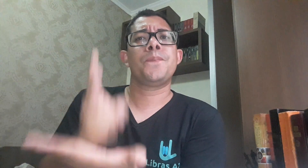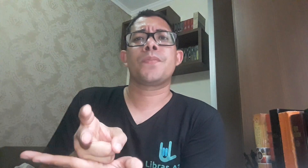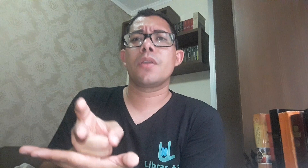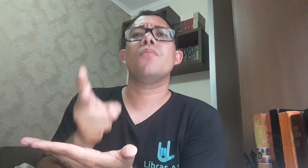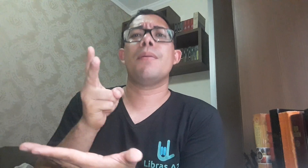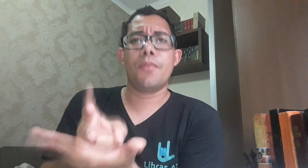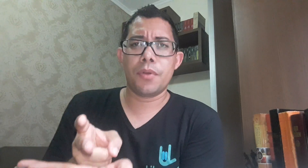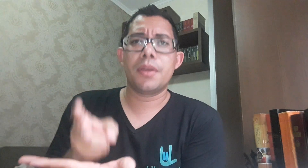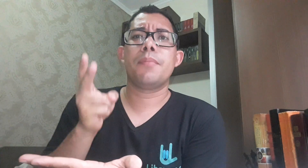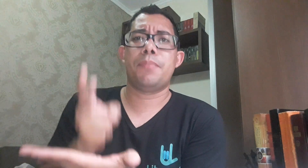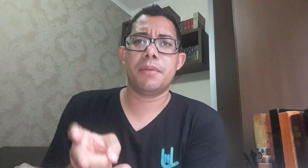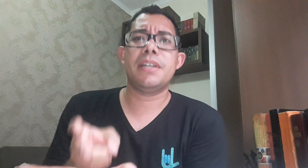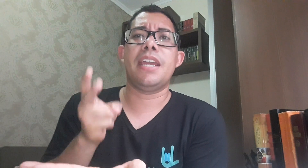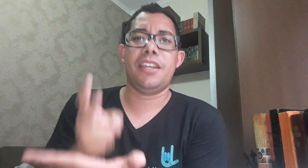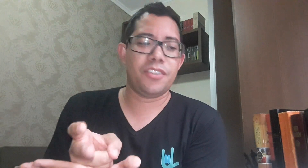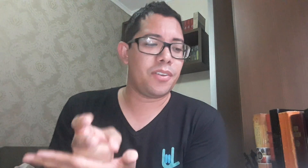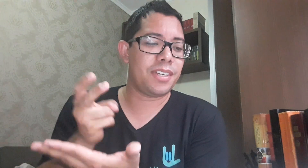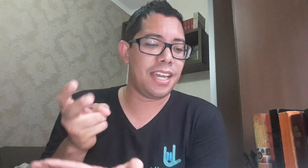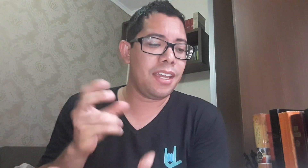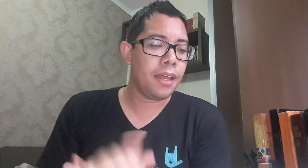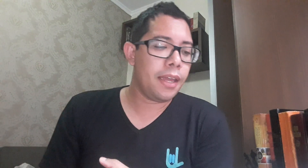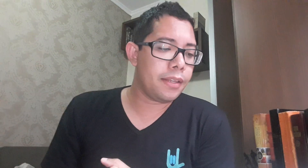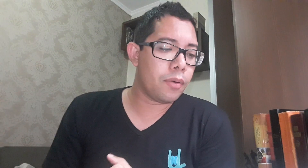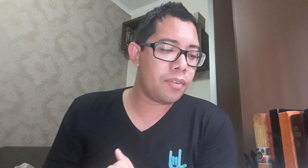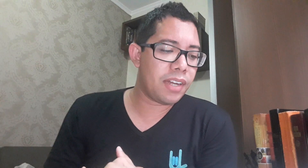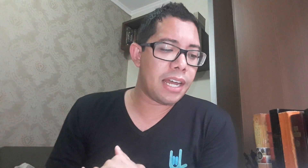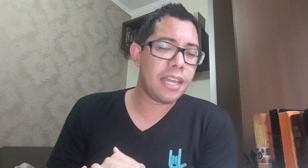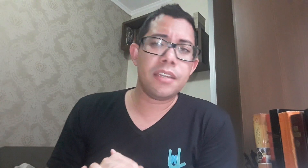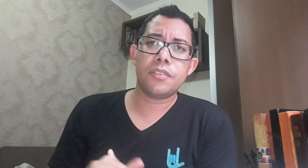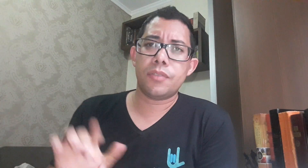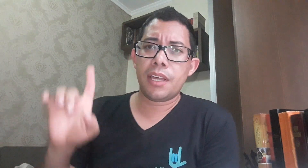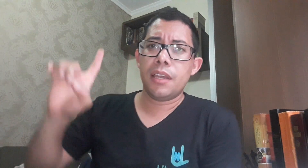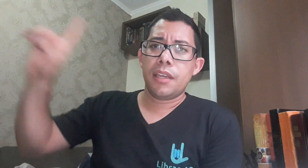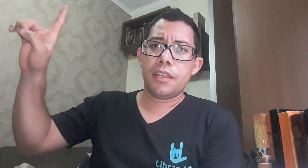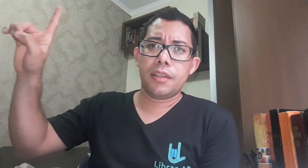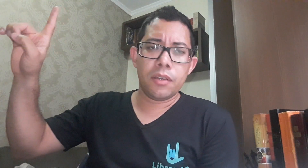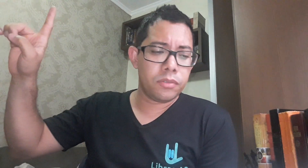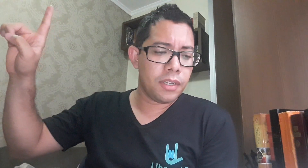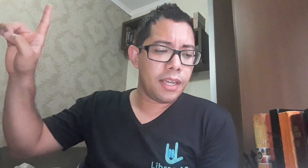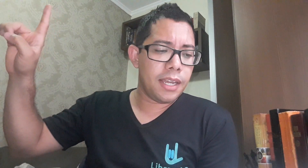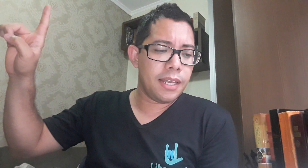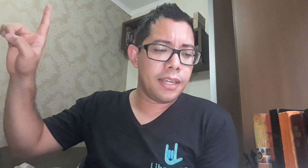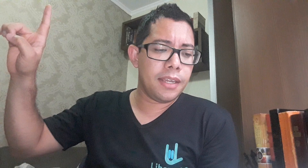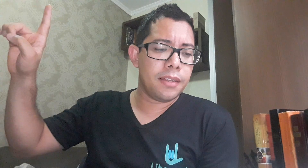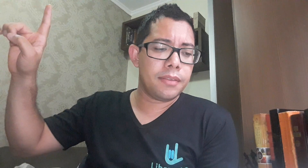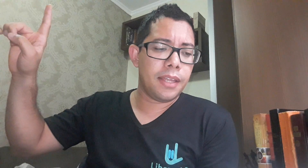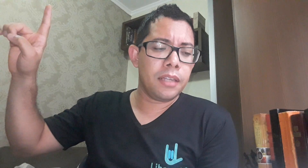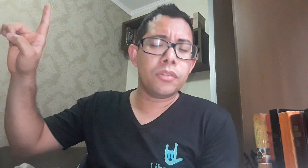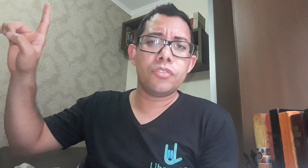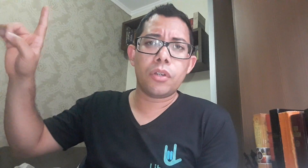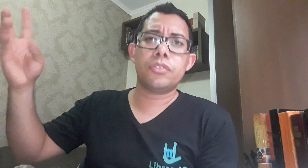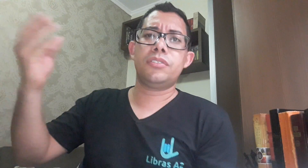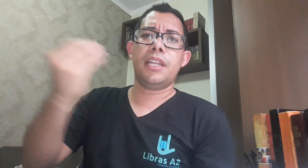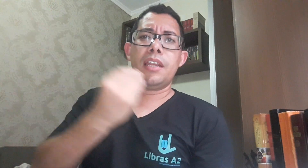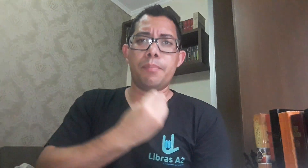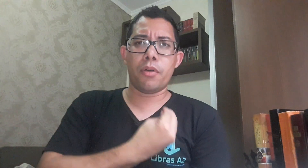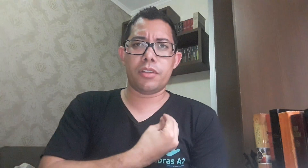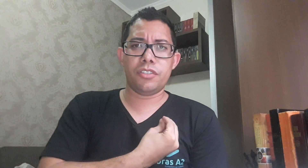Um amor permanente, ok? Então aí ficaria isso, né? Que Deus, ele, dentro de nosso ser, ele pode